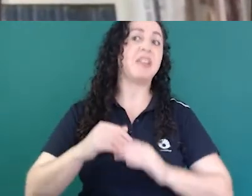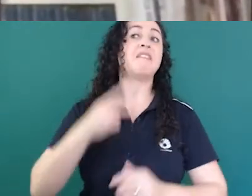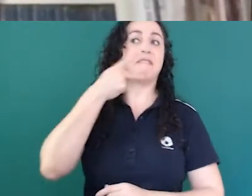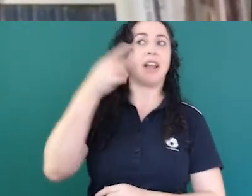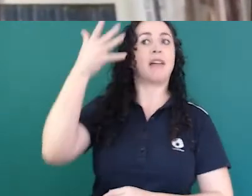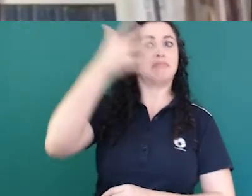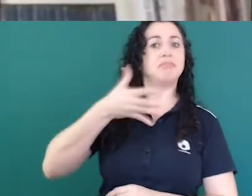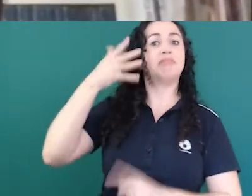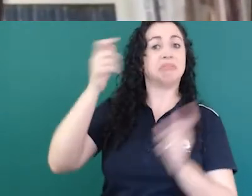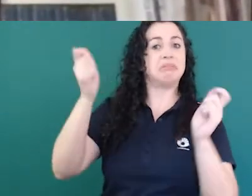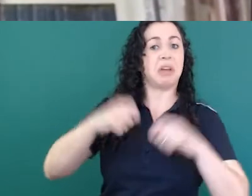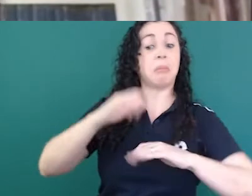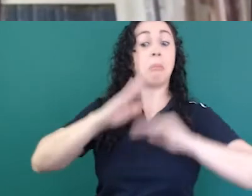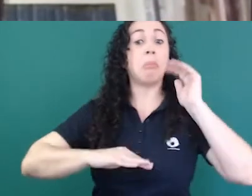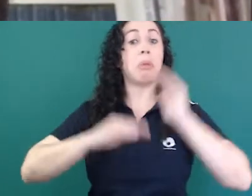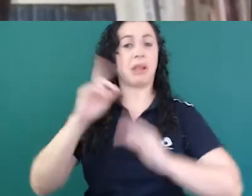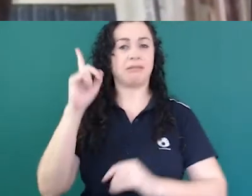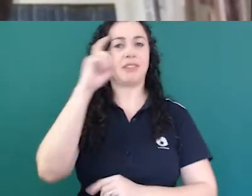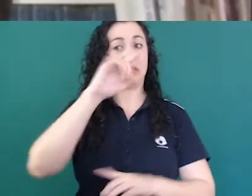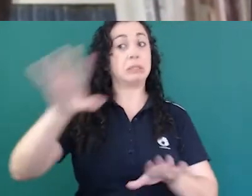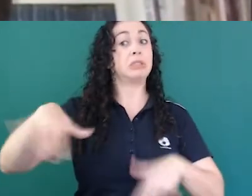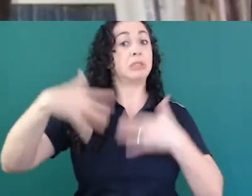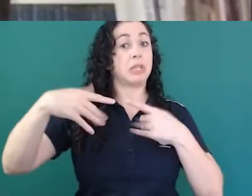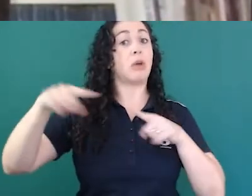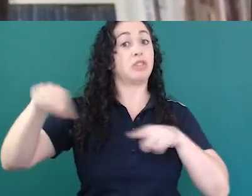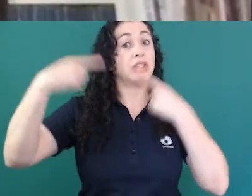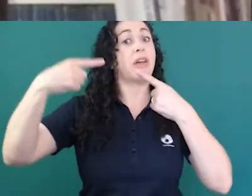professora Ivani por favor pode comentar pra gente